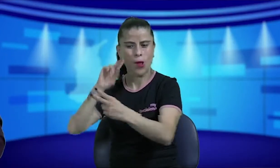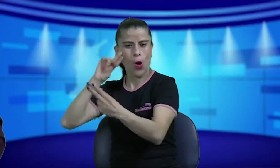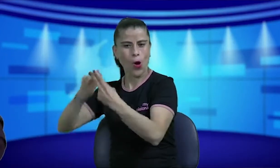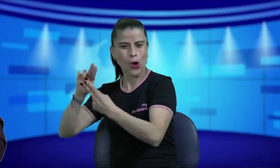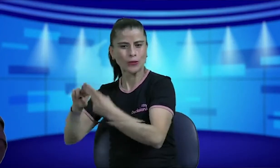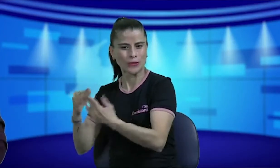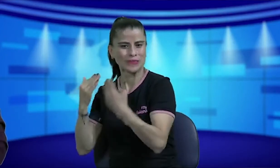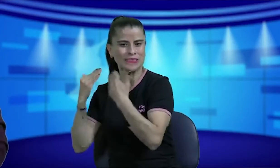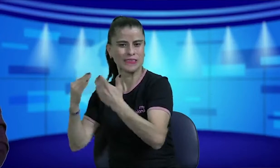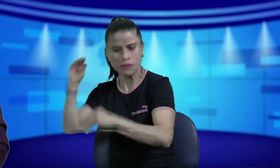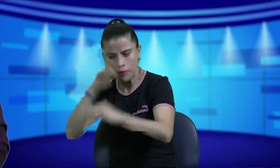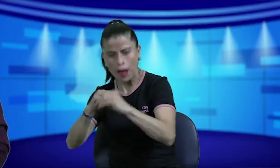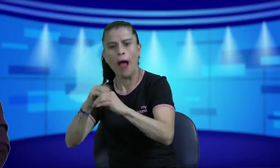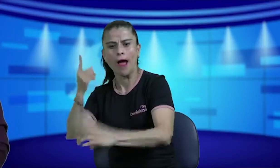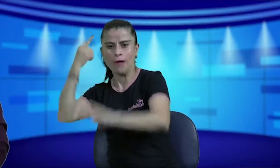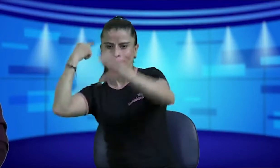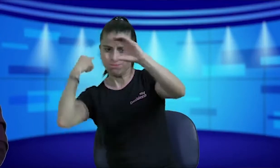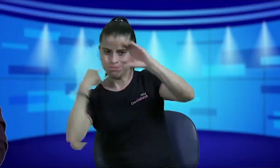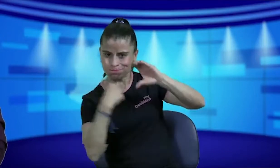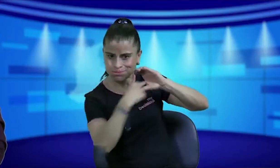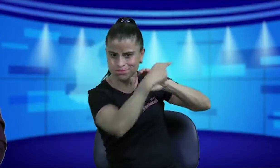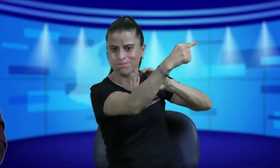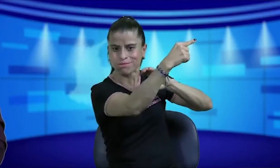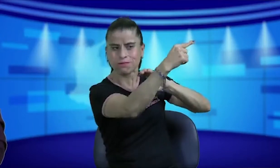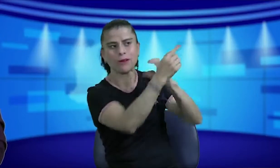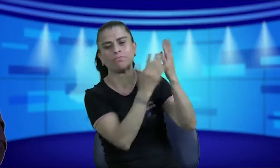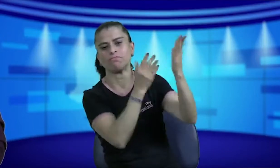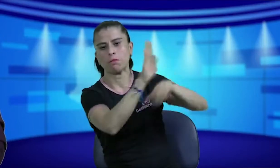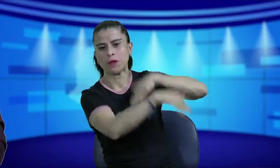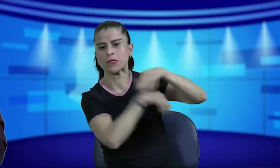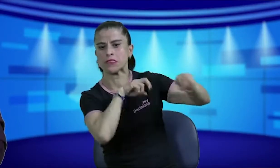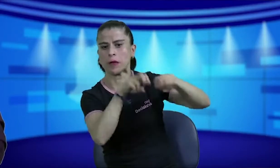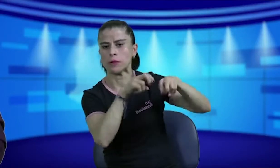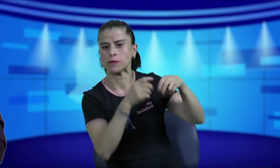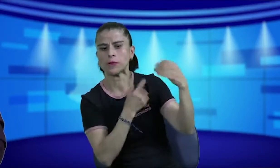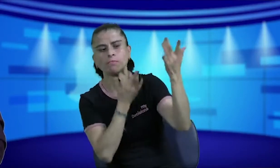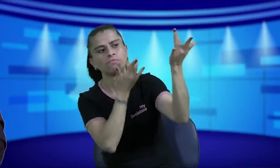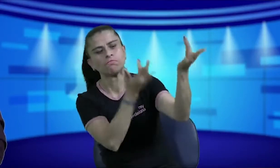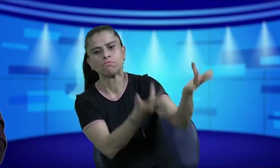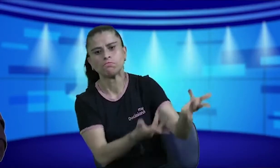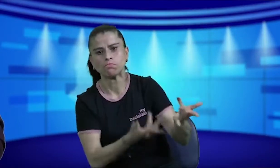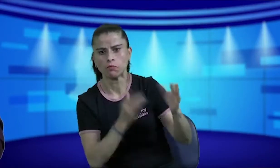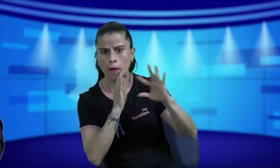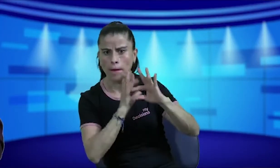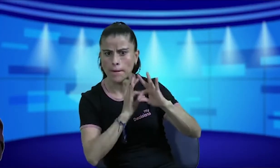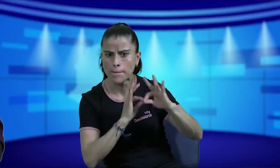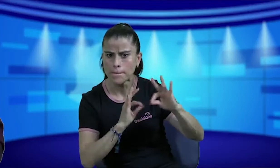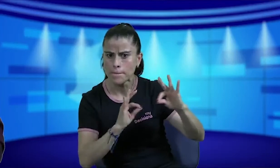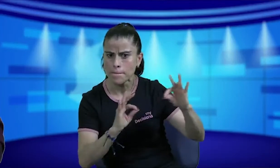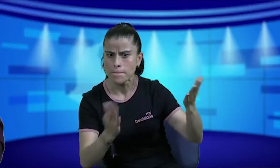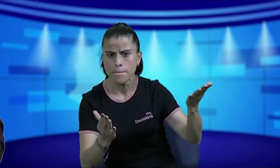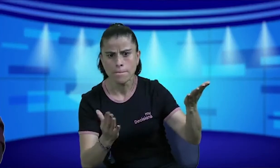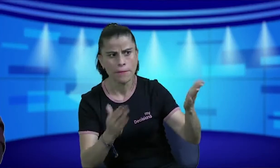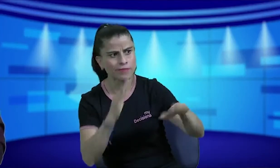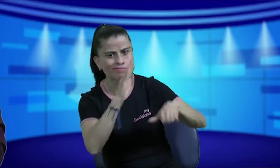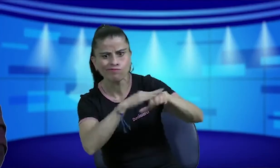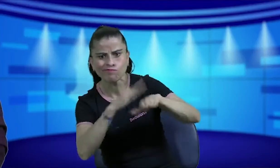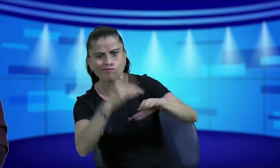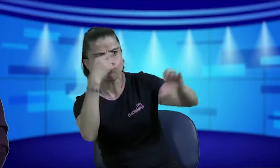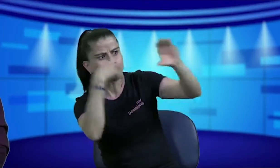reactó un documento un correo pues adecuado para las personas por la comunidad sorda el cual se envió al Ministerio de Transporte